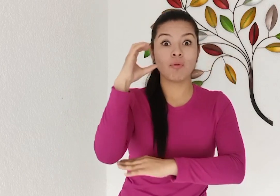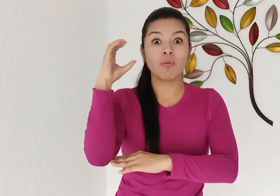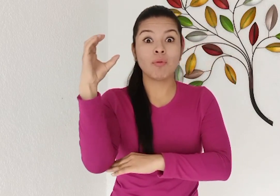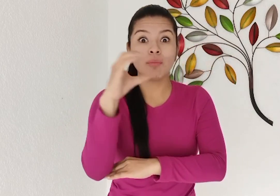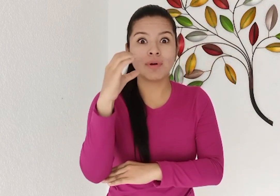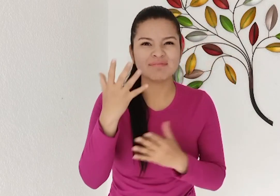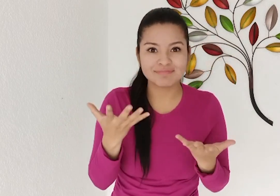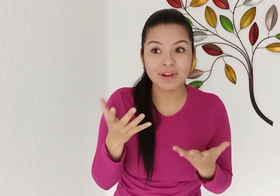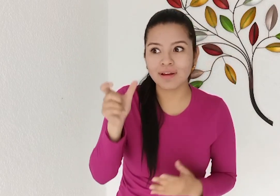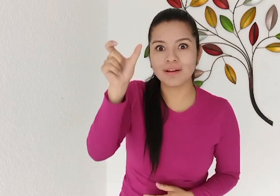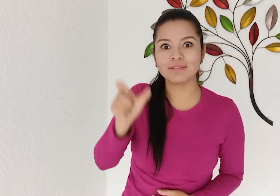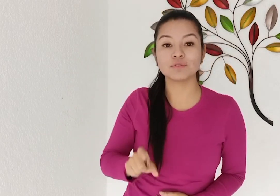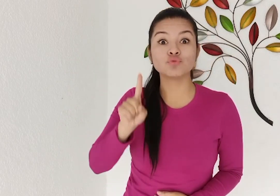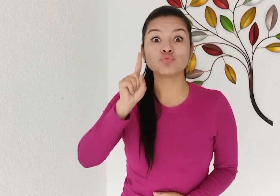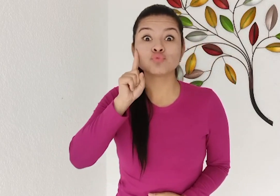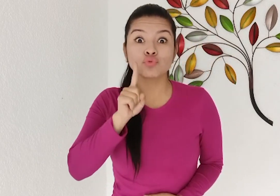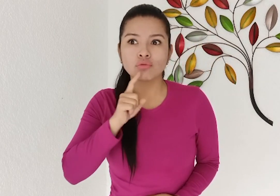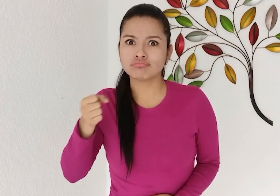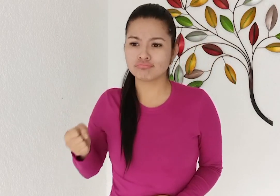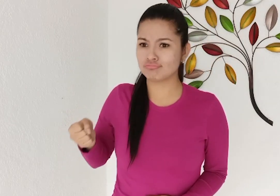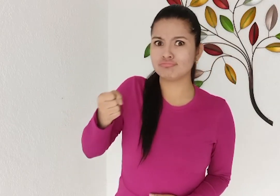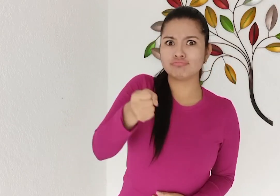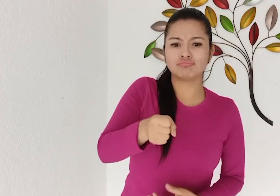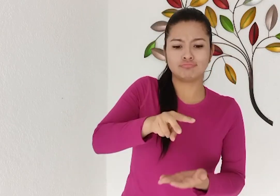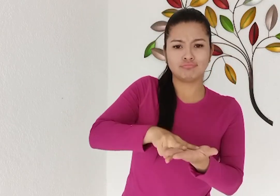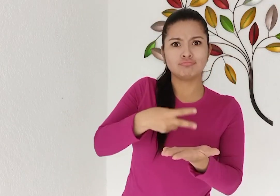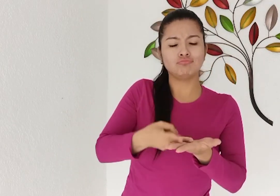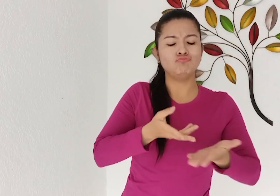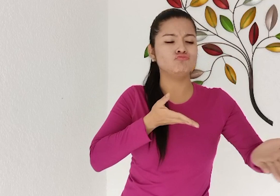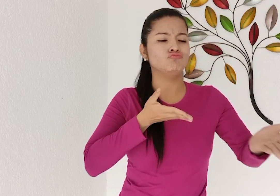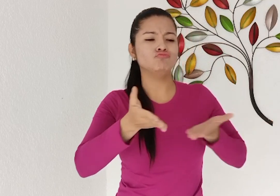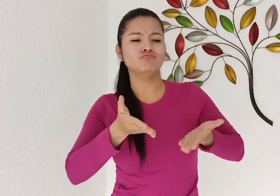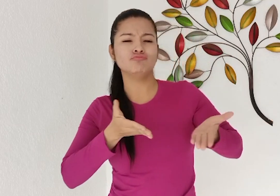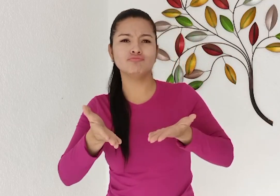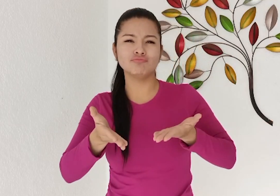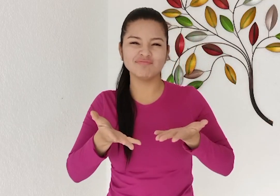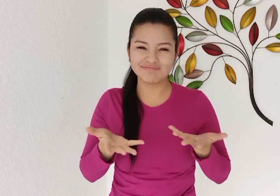Colombia, para estas emisiones se contará con intérprete sordo. ¿Quién será?